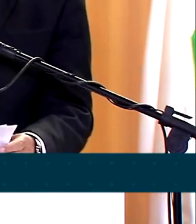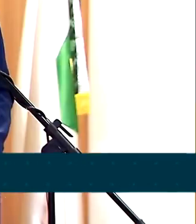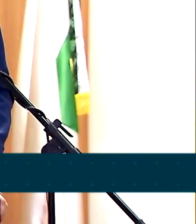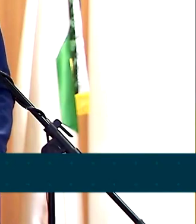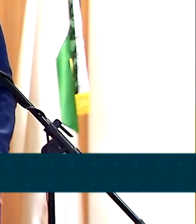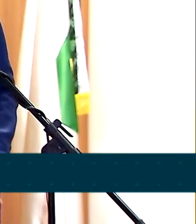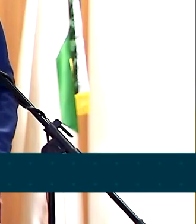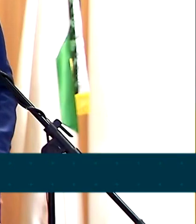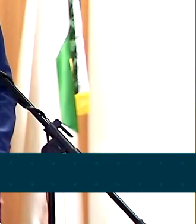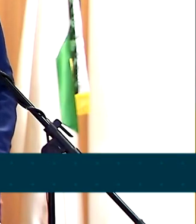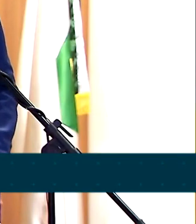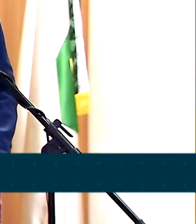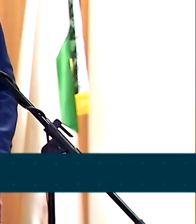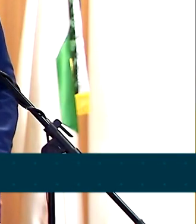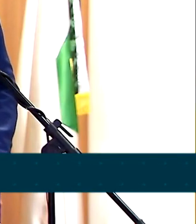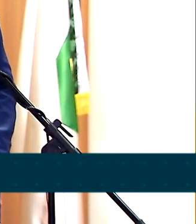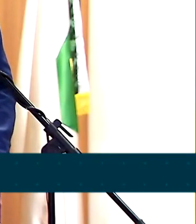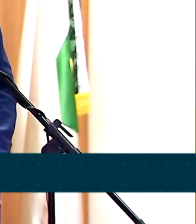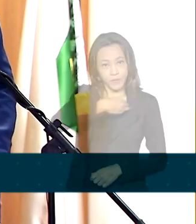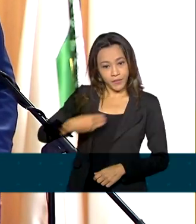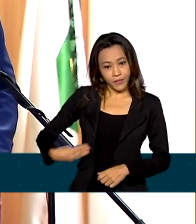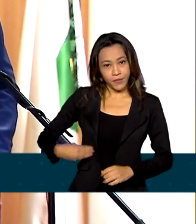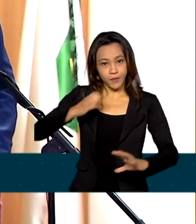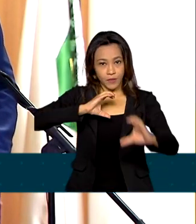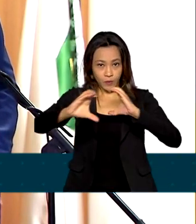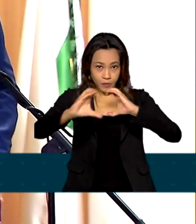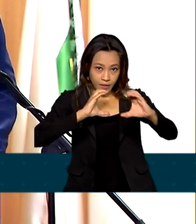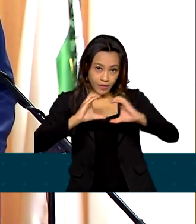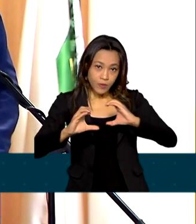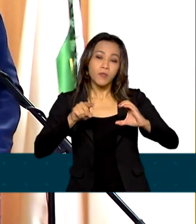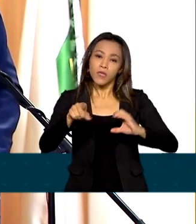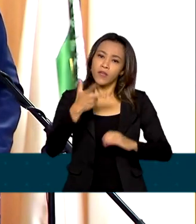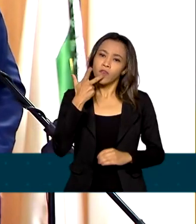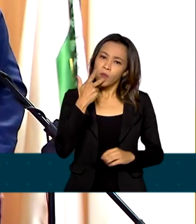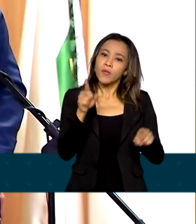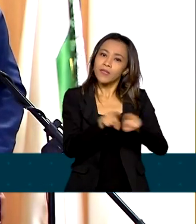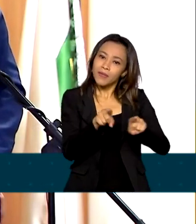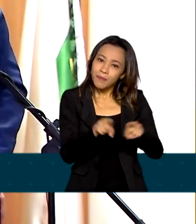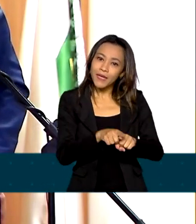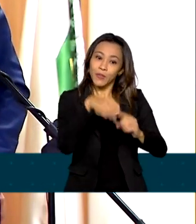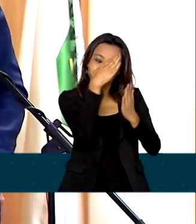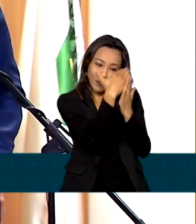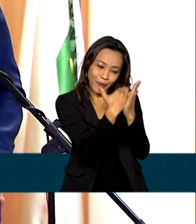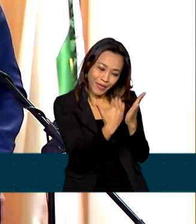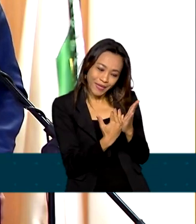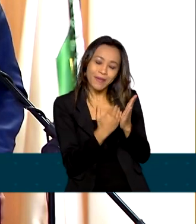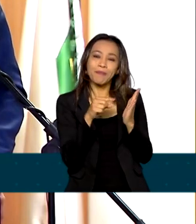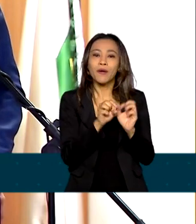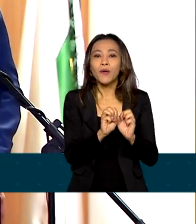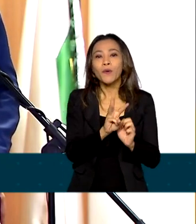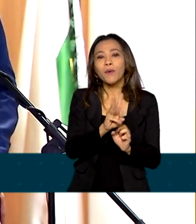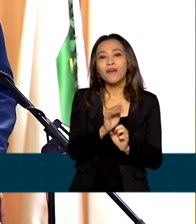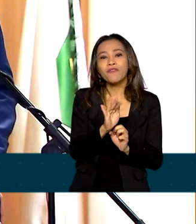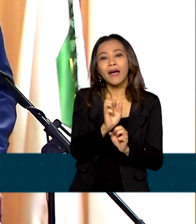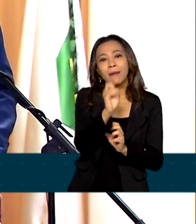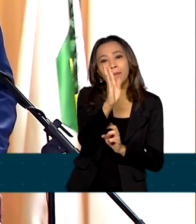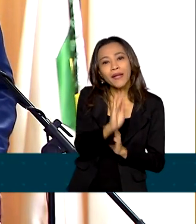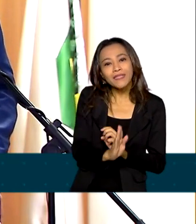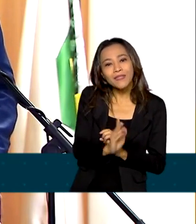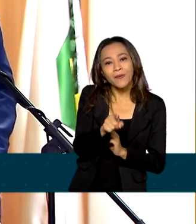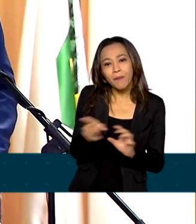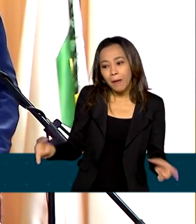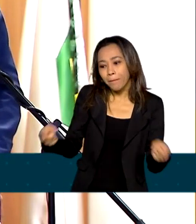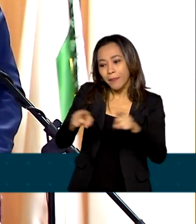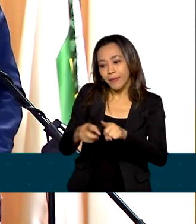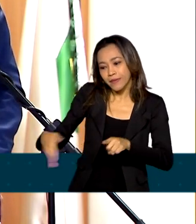negócios. O ministro das Comunicações, Fábio Faria, comentou o programa Wi-Fi Brasil, que leva numa parceria com a